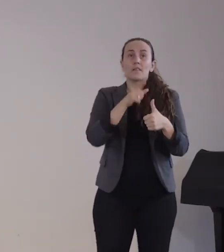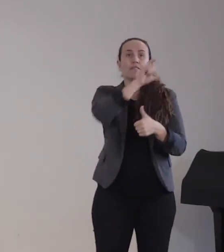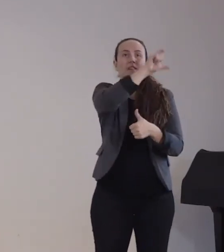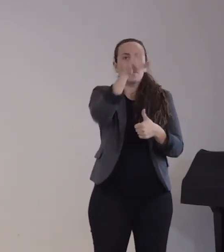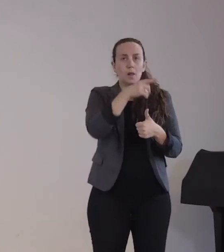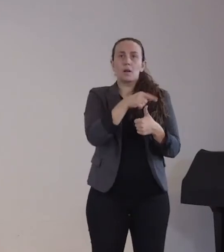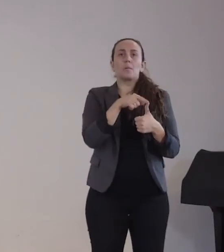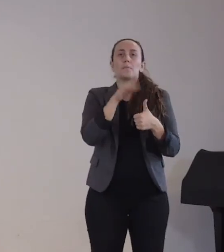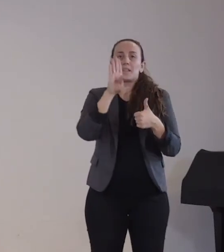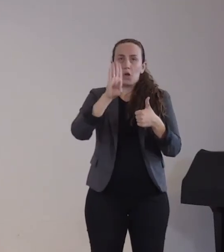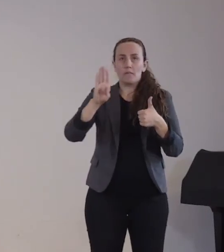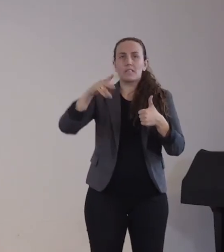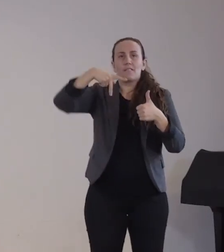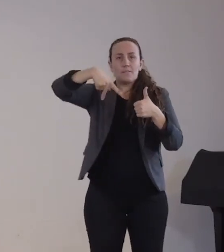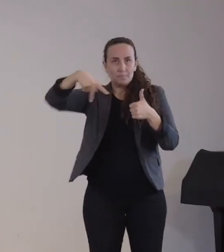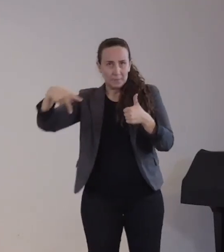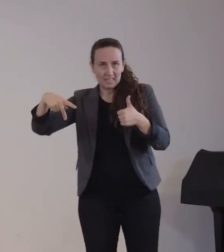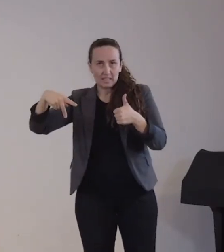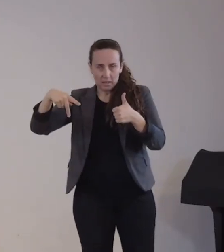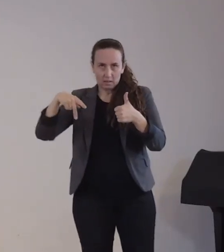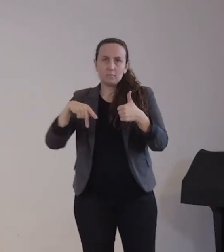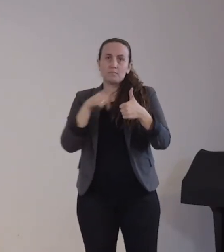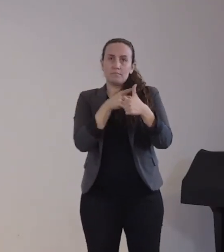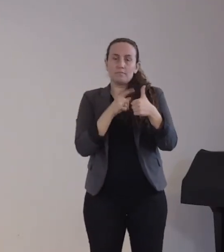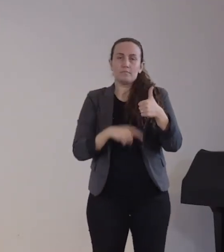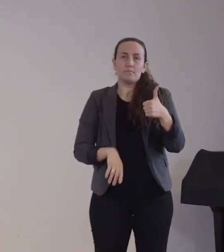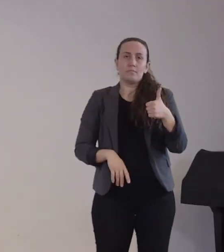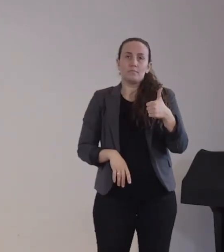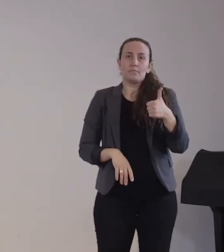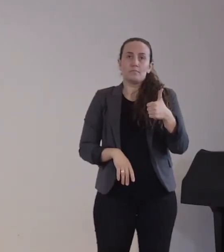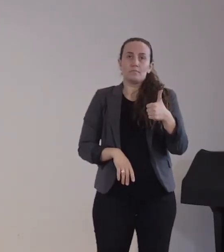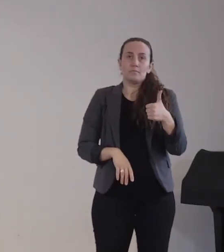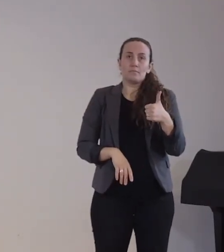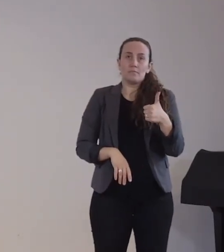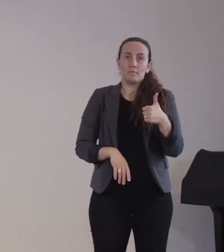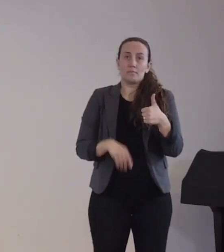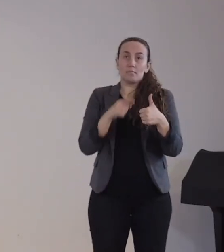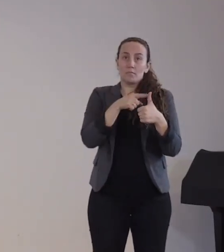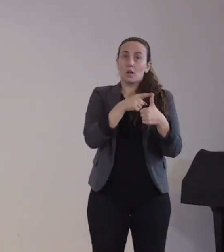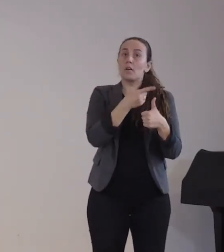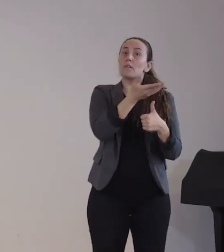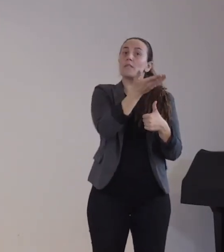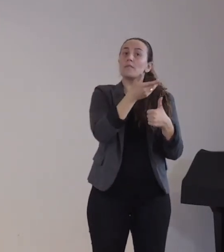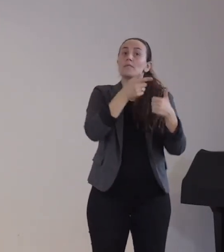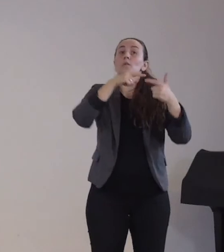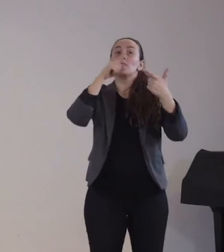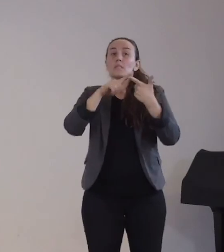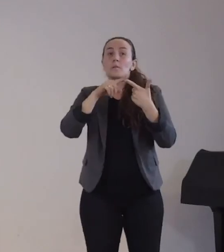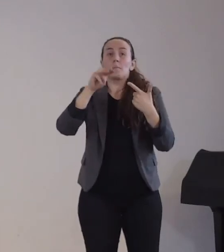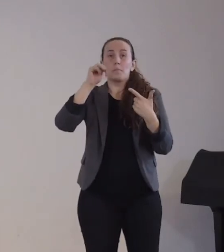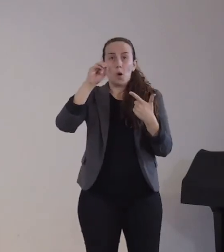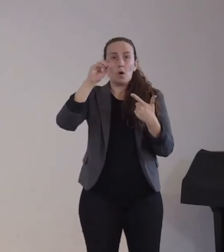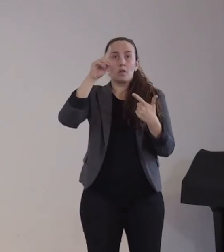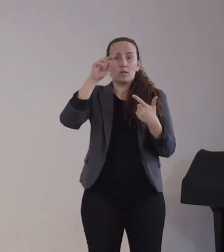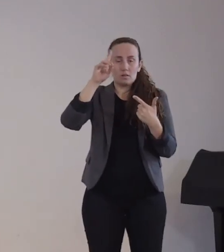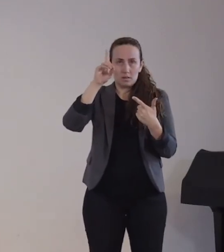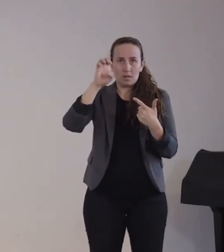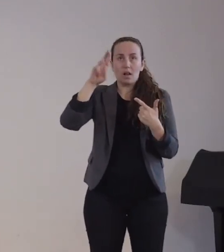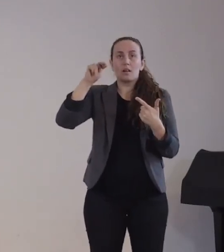dann der Impfstoff von Moderna, der im Moment noch nicht hier im Rhein-Westfalen-Kreis verimpft wird,